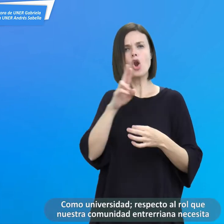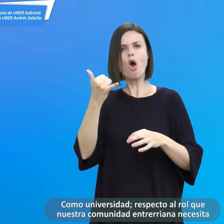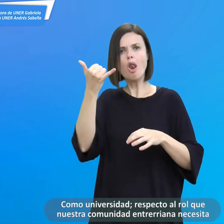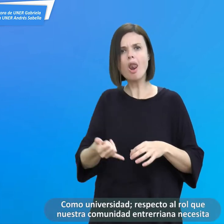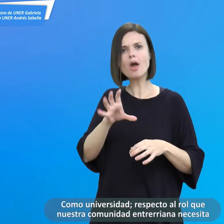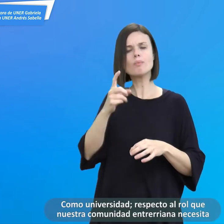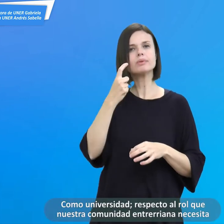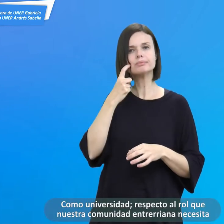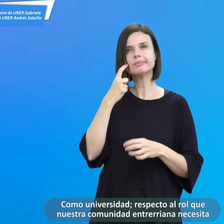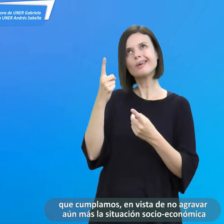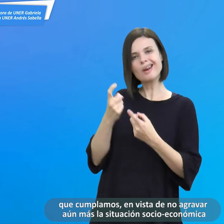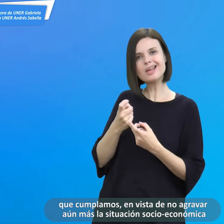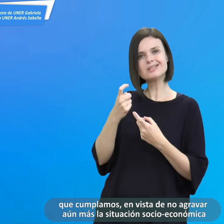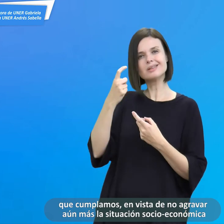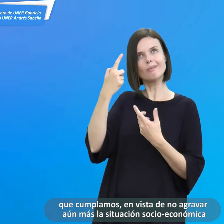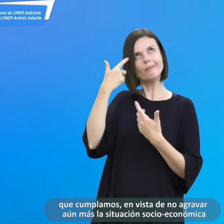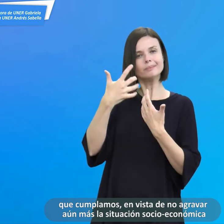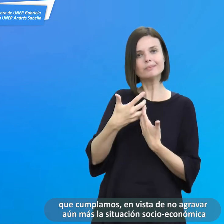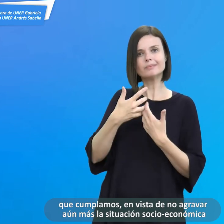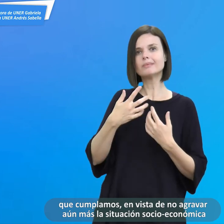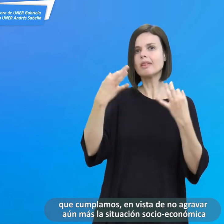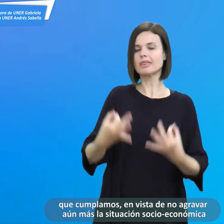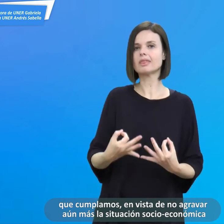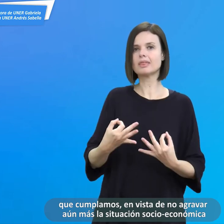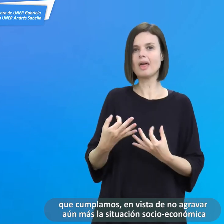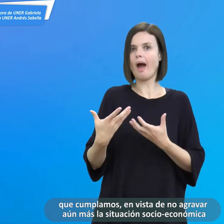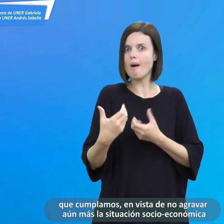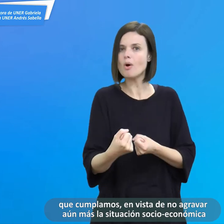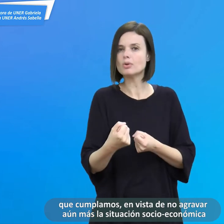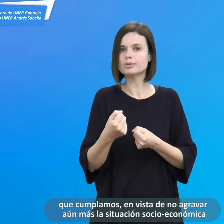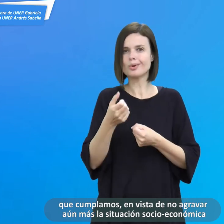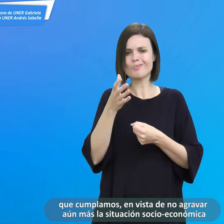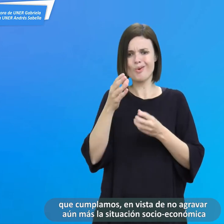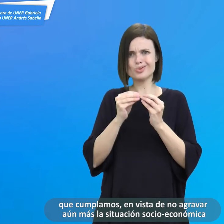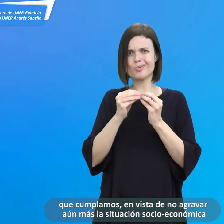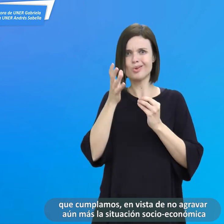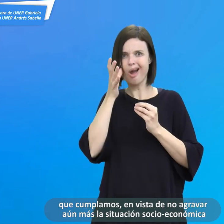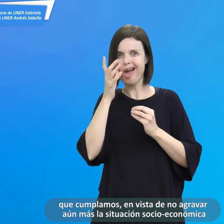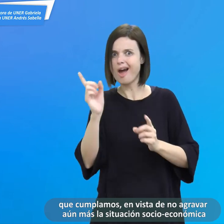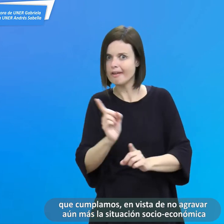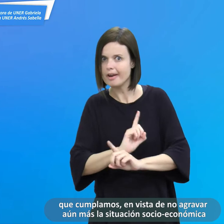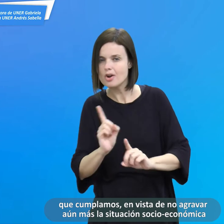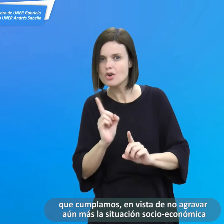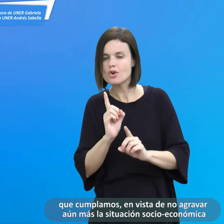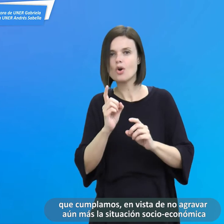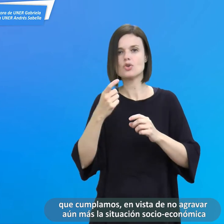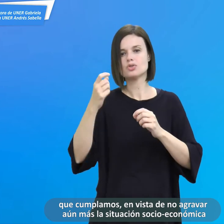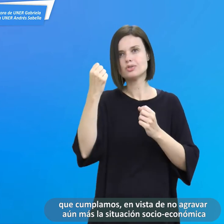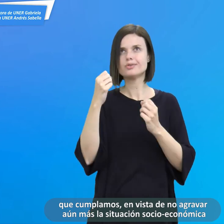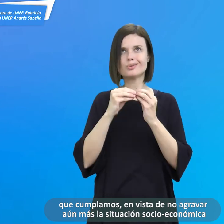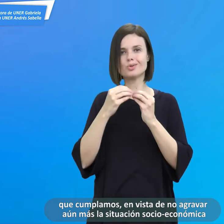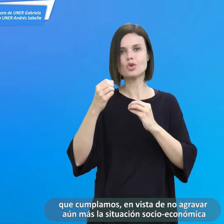rol que nuestra comunidad entrerriana necesita que cumplamos, en vista de no agravar aún más la situación